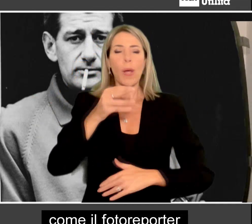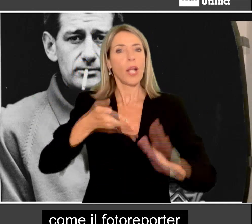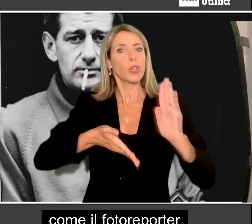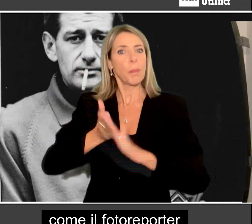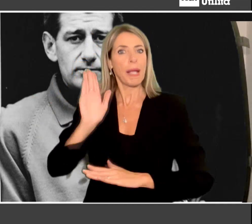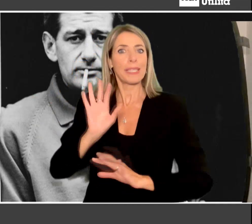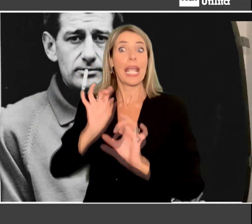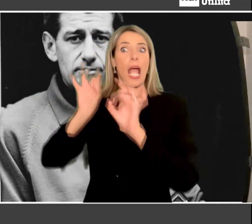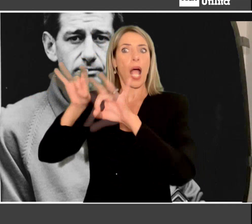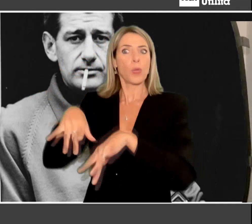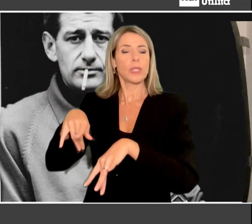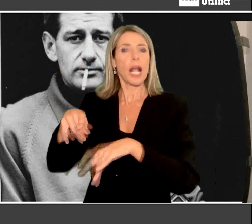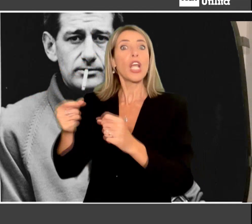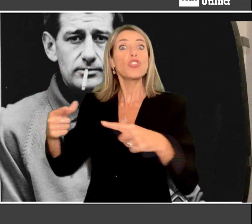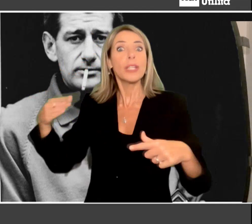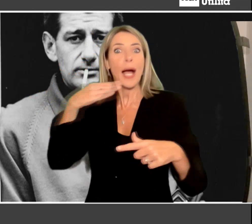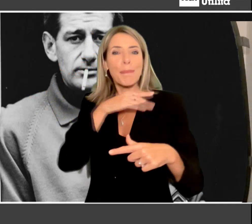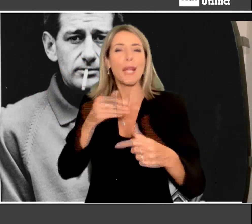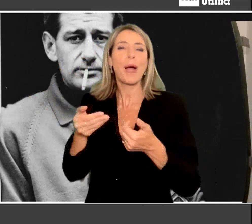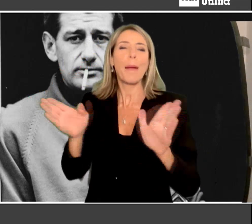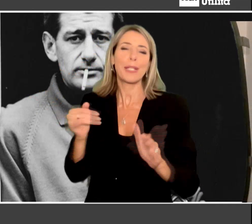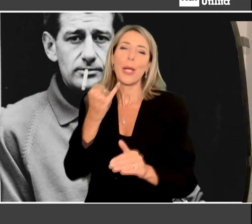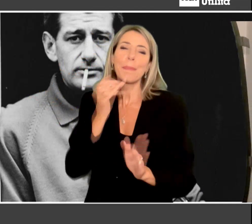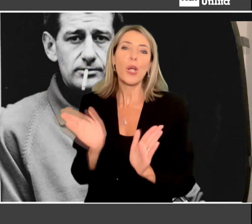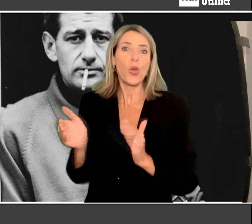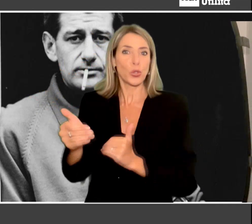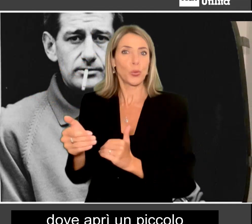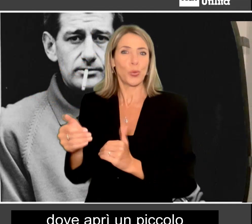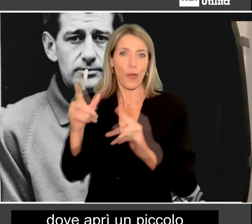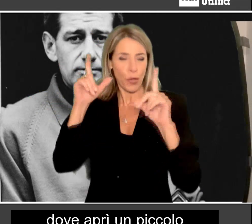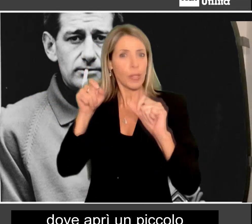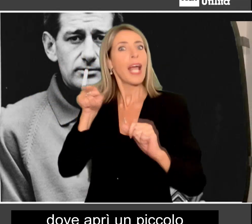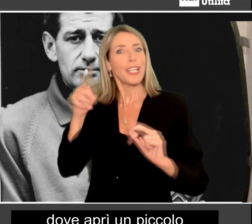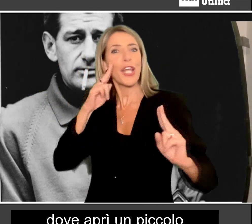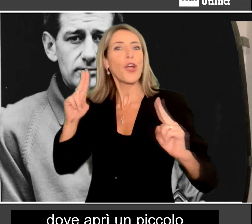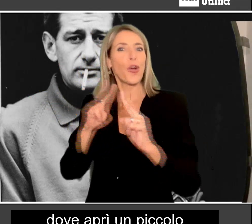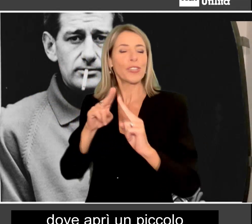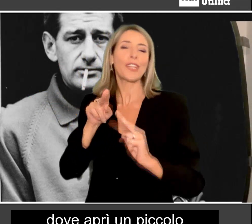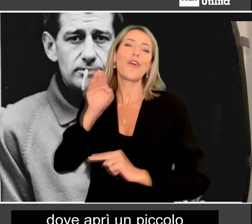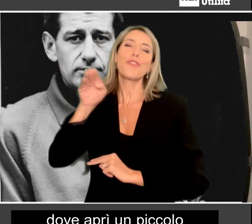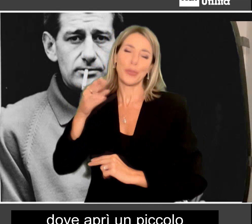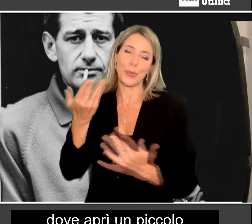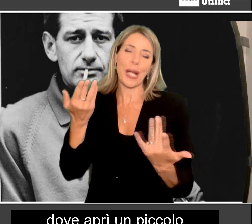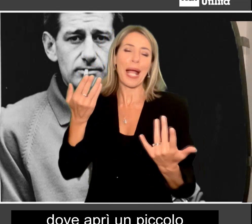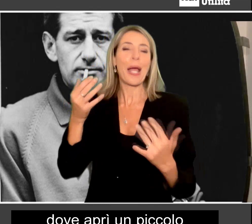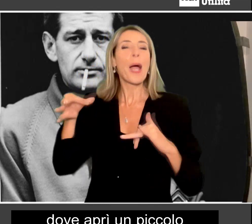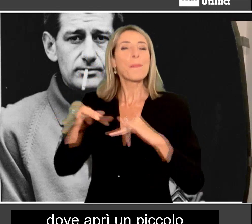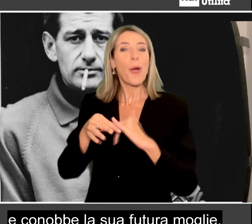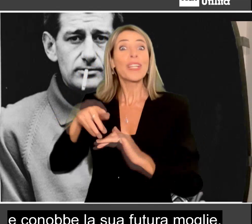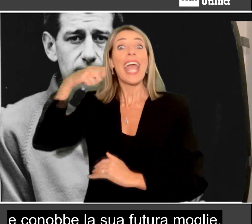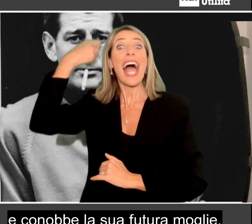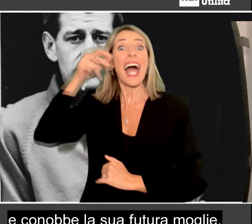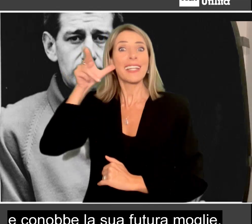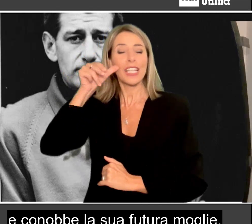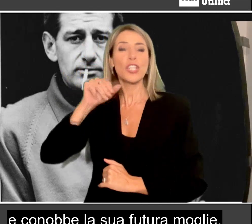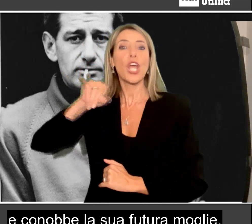Nel 1940 partì per l'Australia, dove aprì un piccolo studio fotografico a Melbourne e conobbe